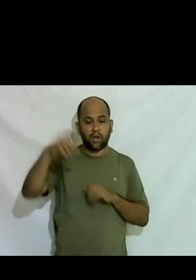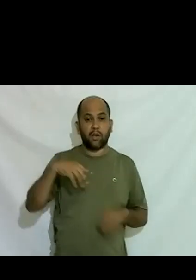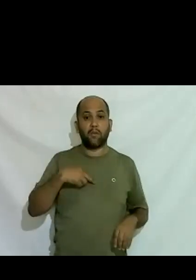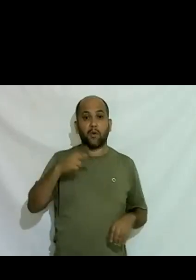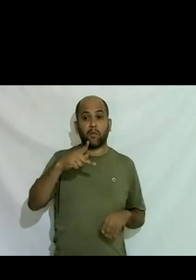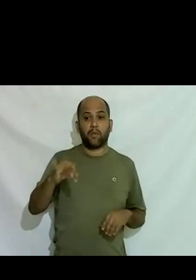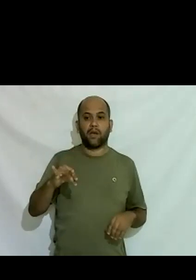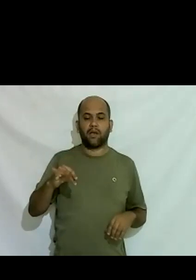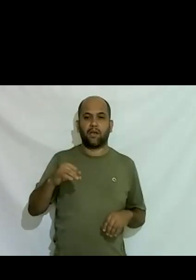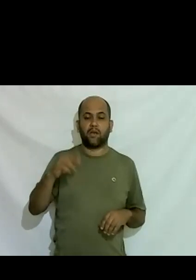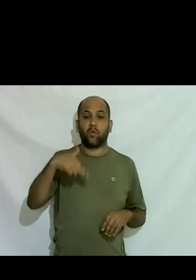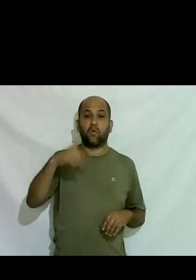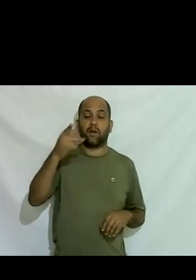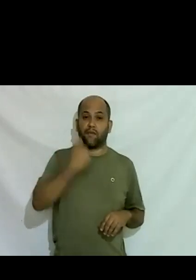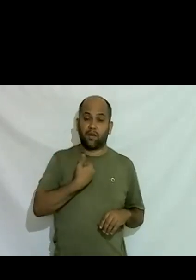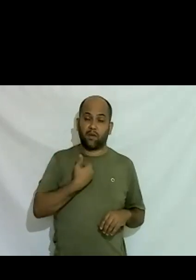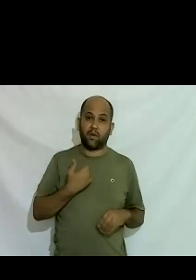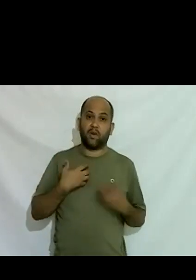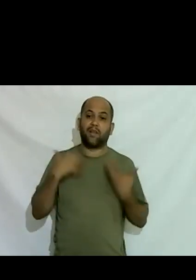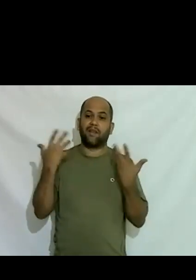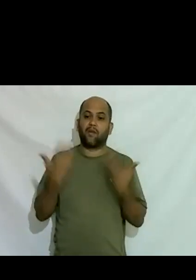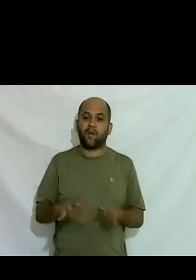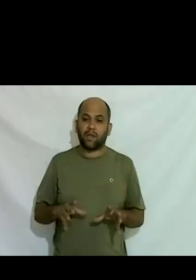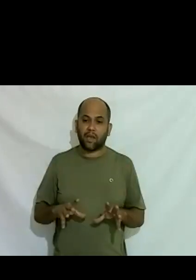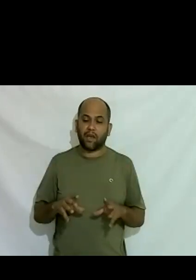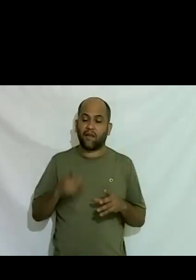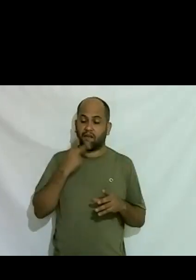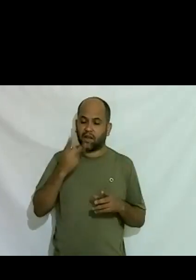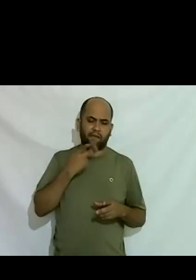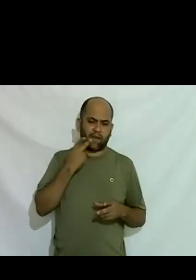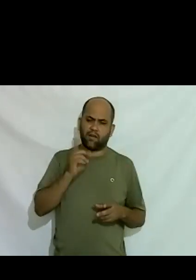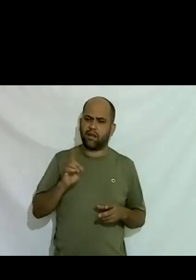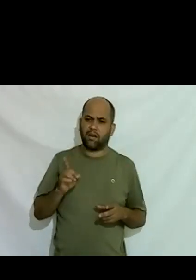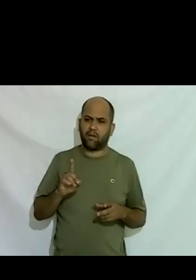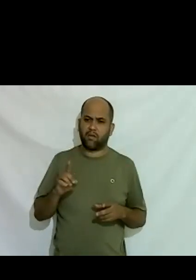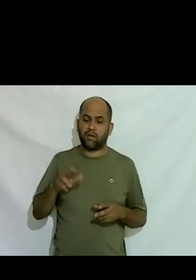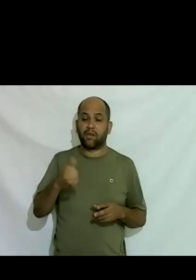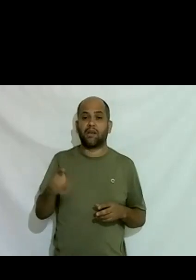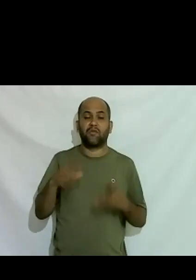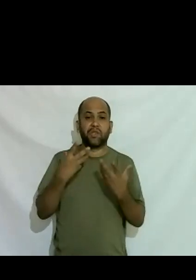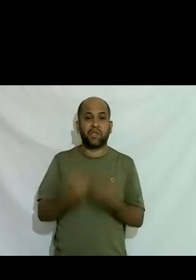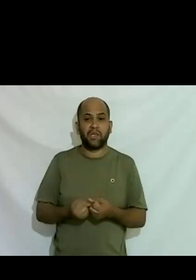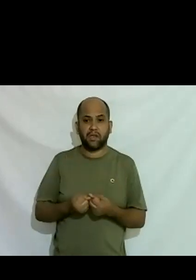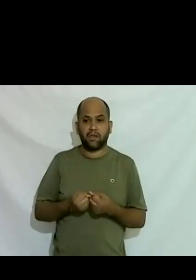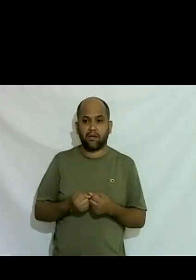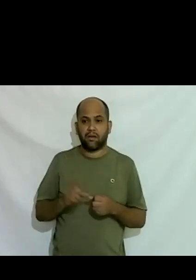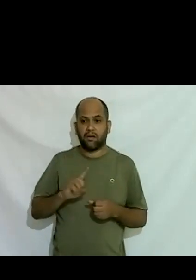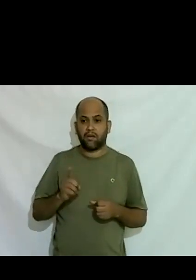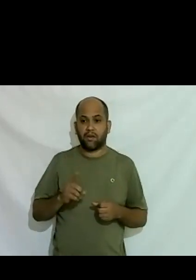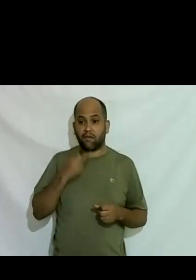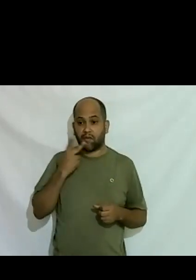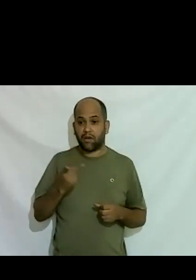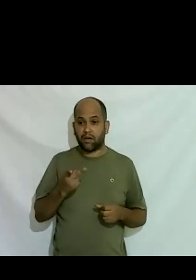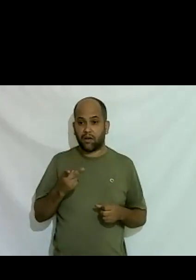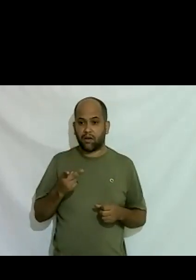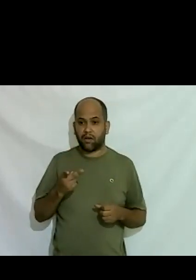seja não quero filho assim não te aceito do jeito que você ele disse pra mim não